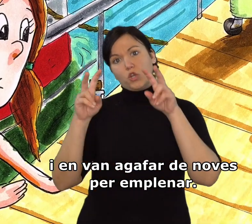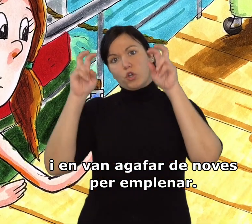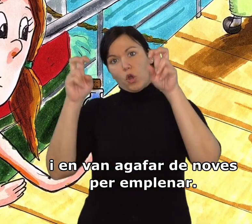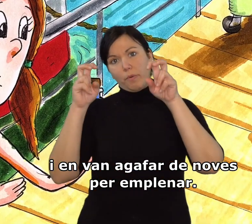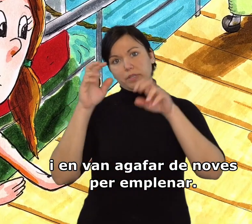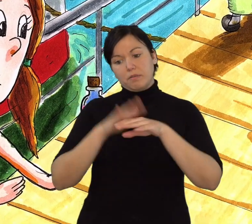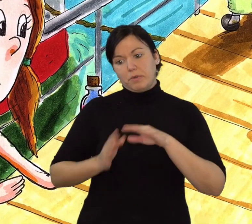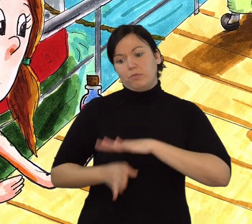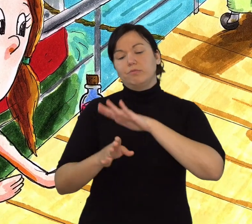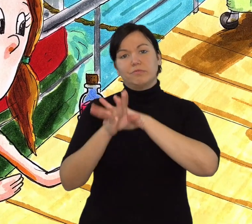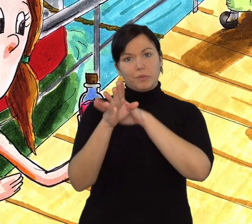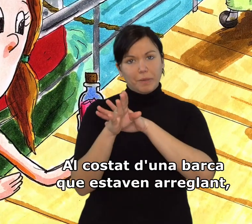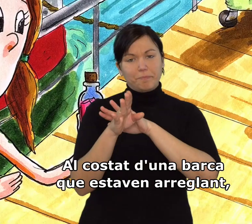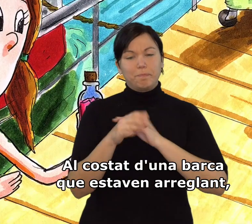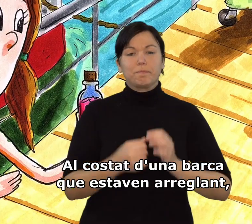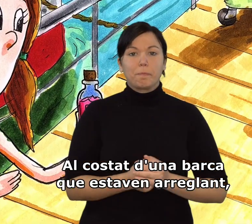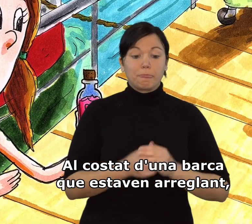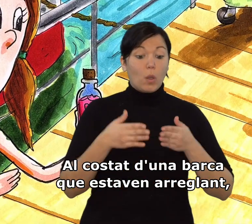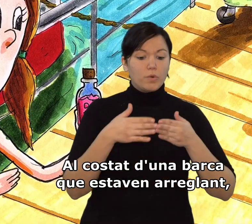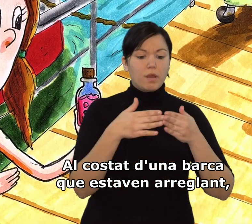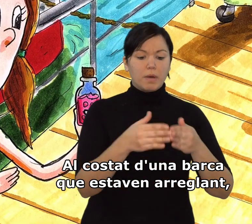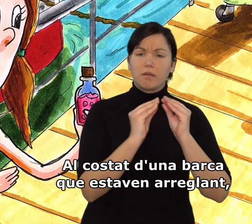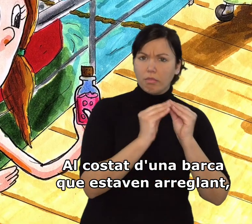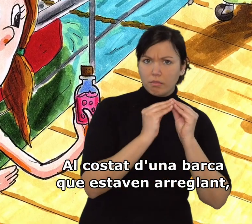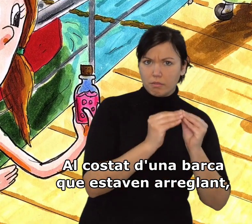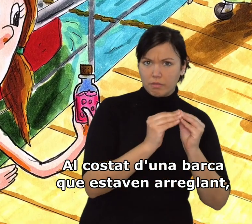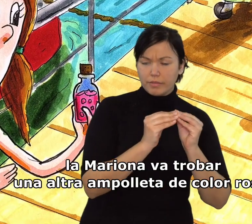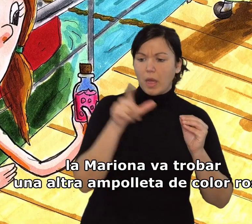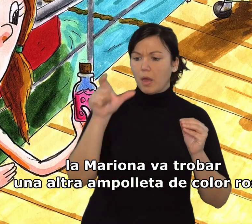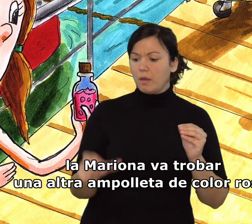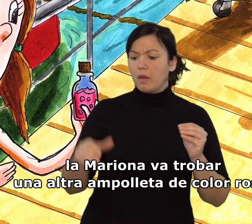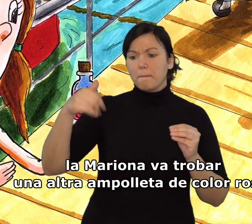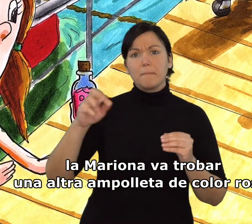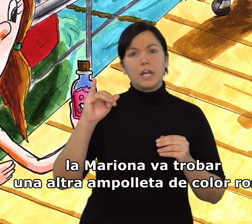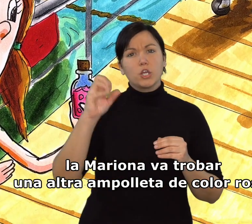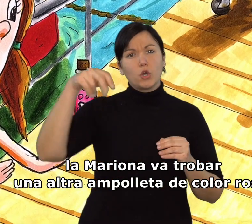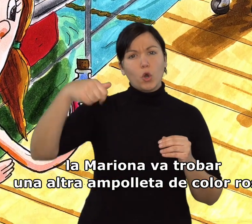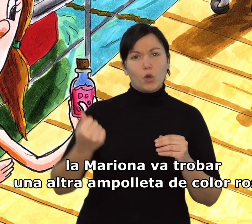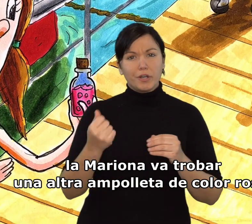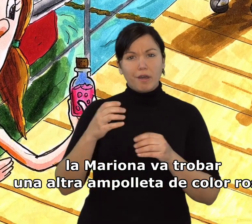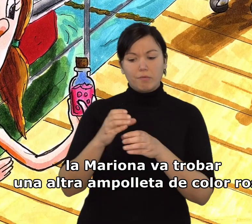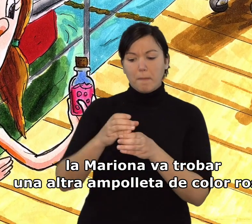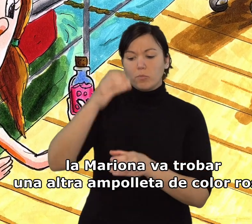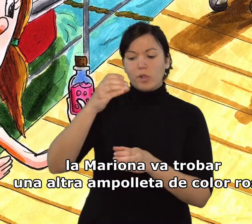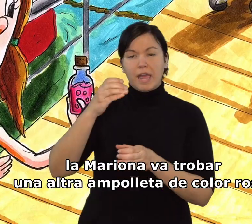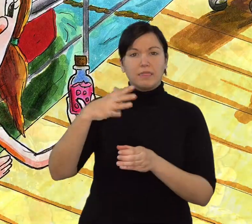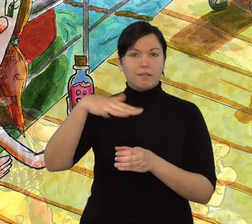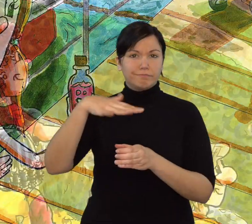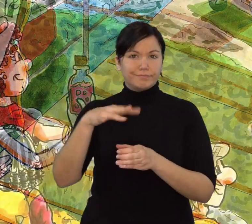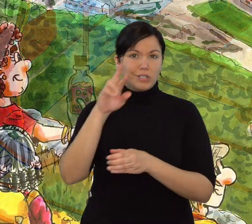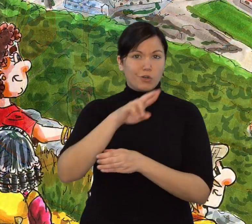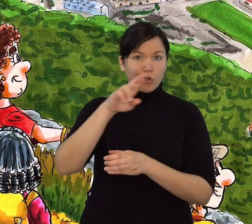noves per emplenar. Al costat d'una barca que estaven arreglant, la Mariona va trobar una altra ampolleta de color rosa.